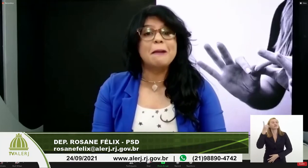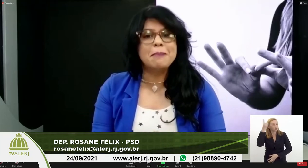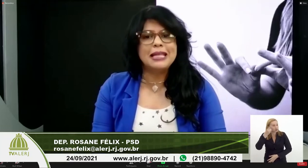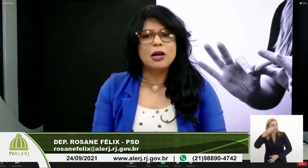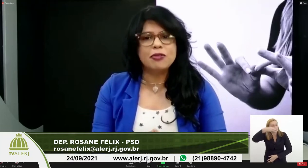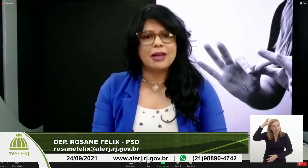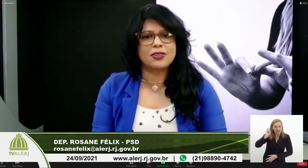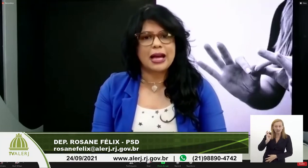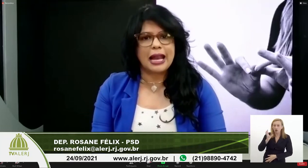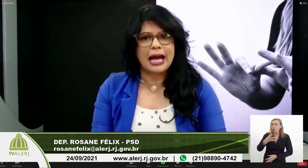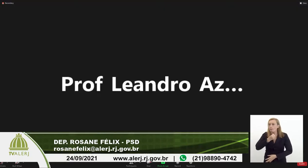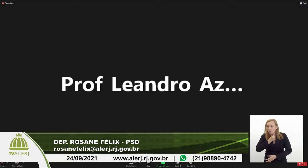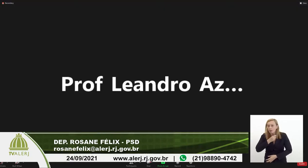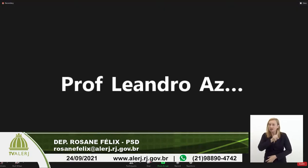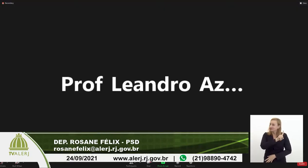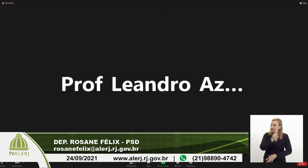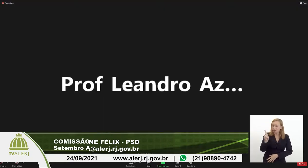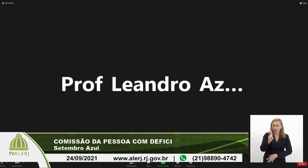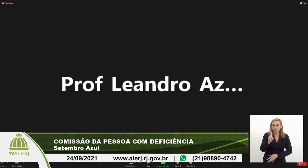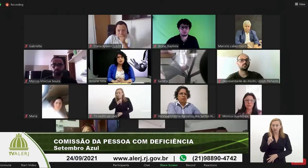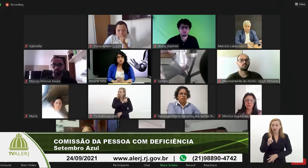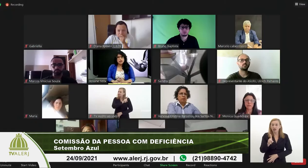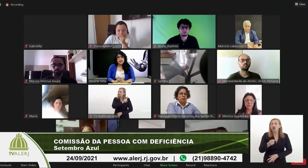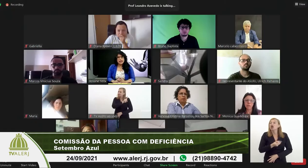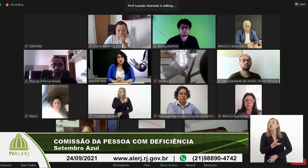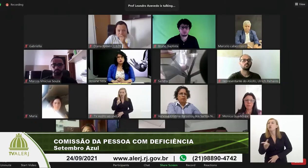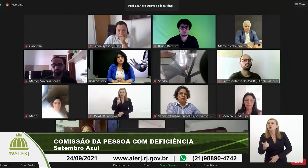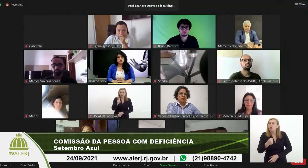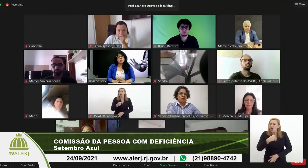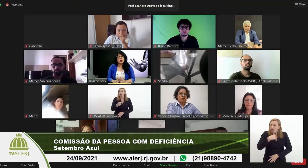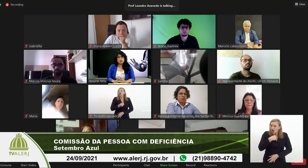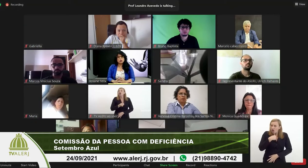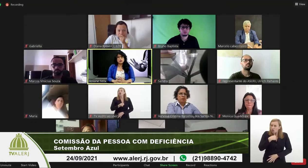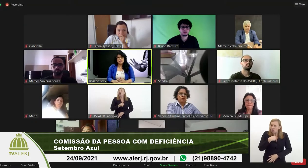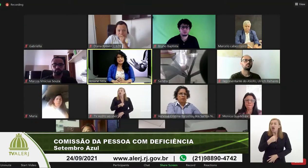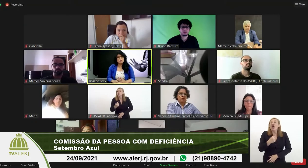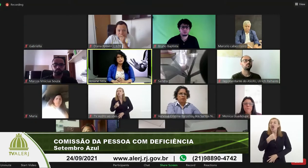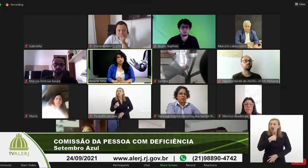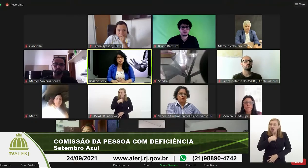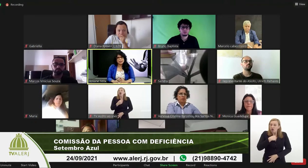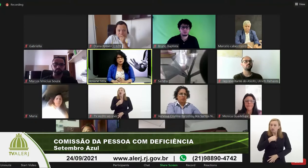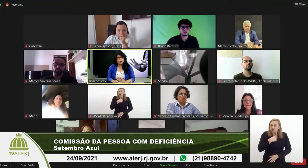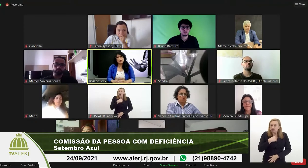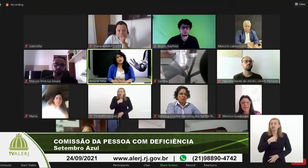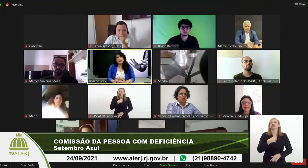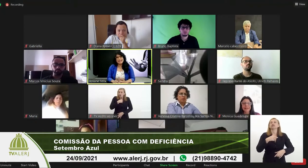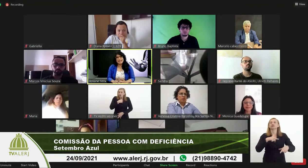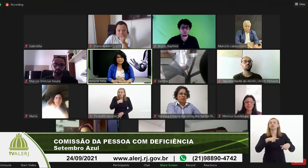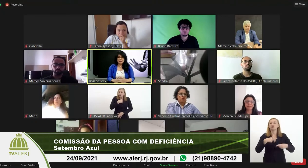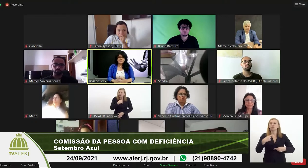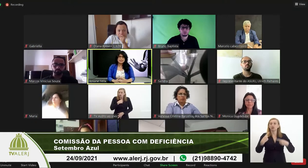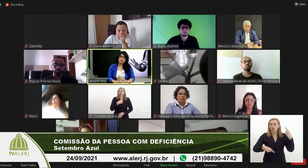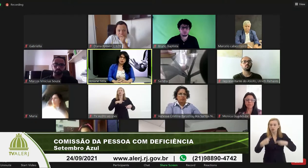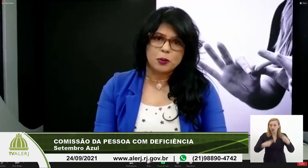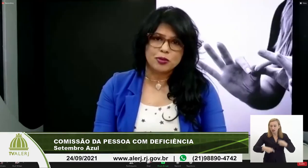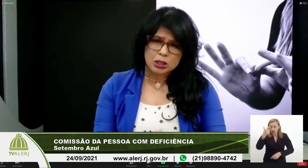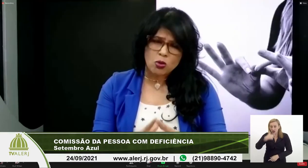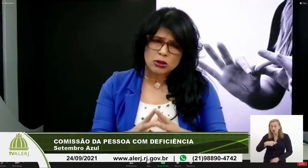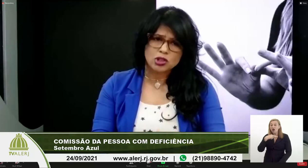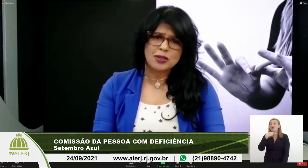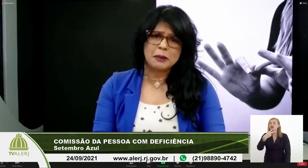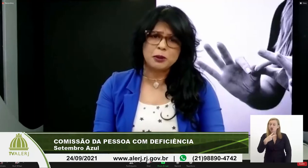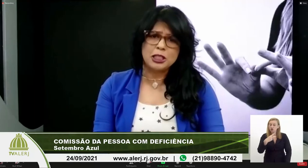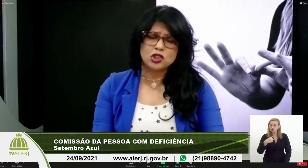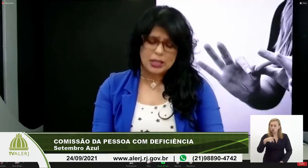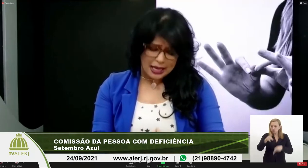Cabelereiro também não vai se calar, enquanto eu, eu digo que enquanto eu estiver na política, porque eu fui eleita para ser a voz do povo,